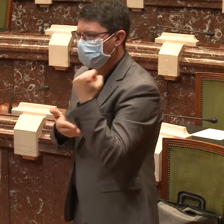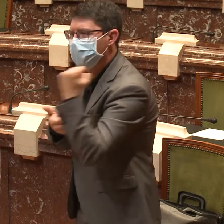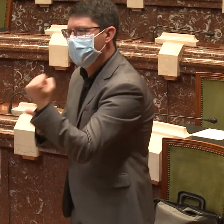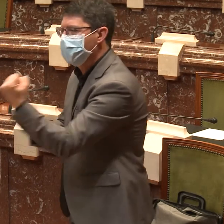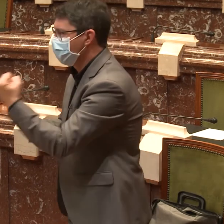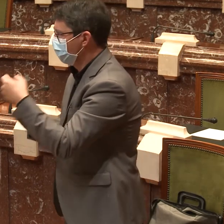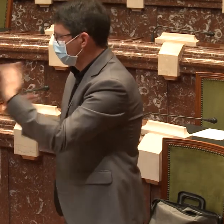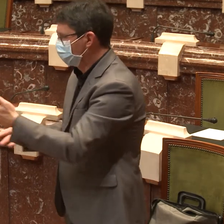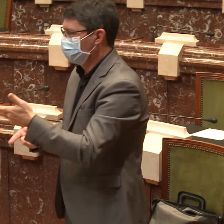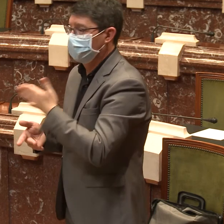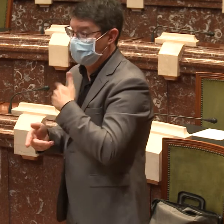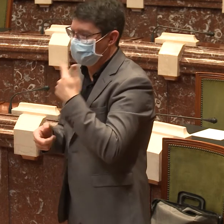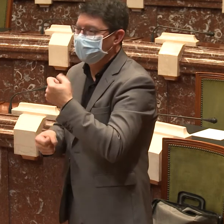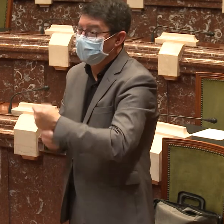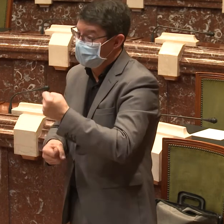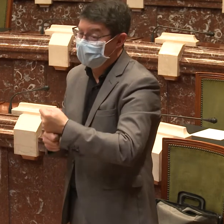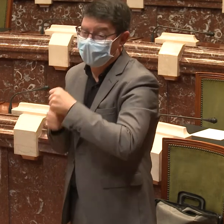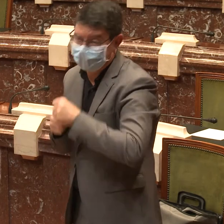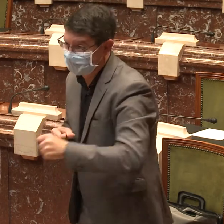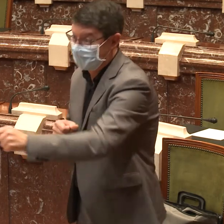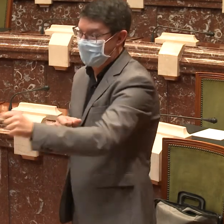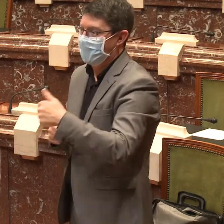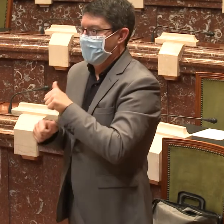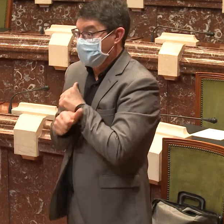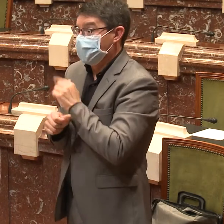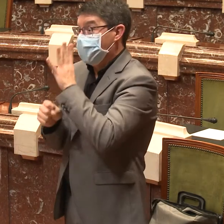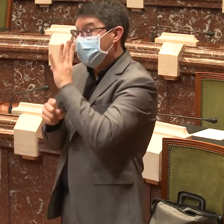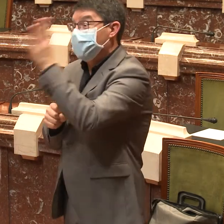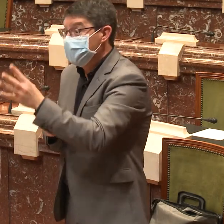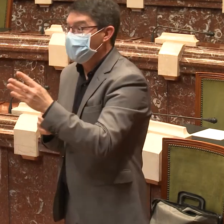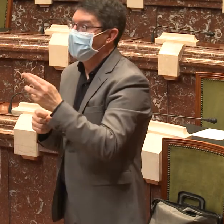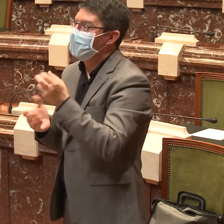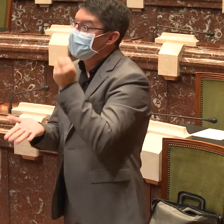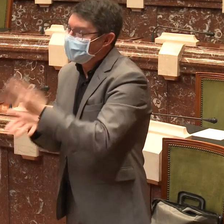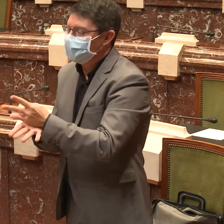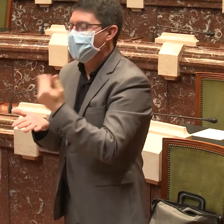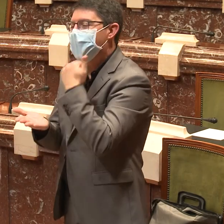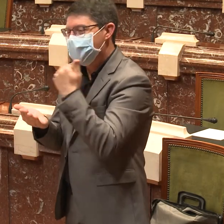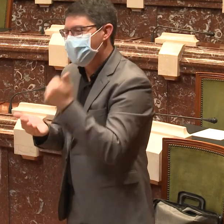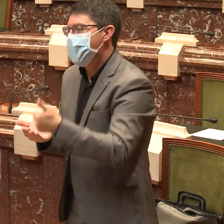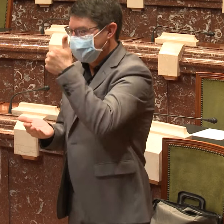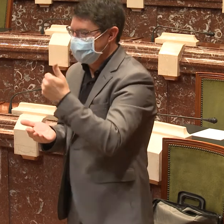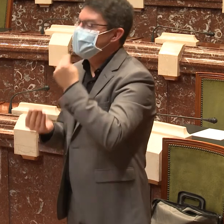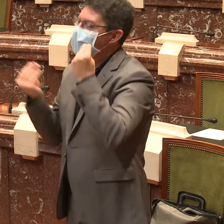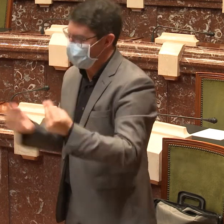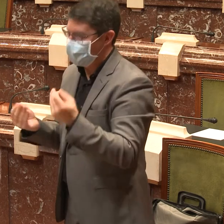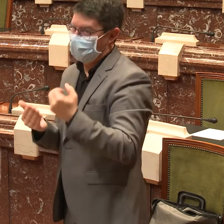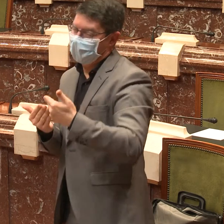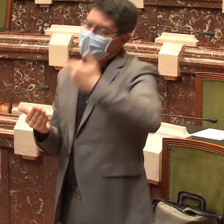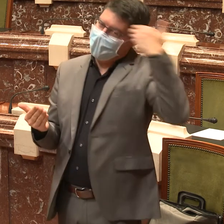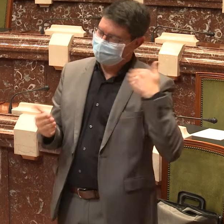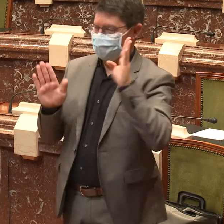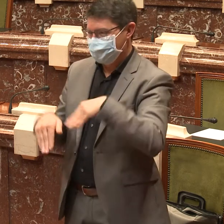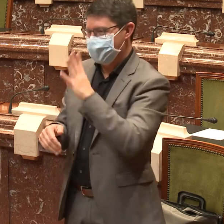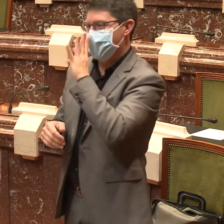sordas y sordociegas y los apoyamos a ellos y a sus familias. Espero también pues que dentro de cuatro